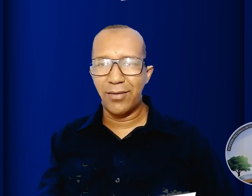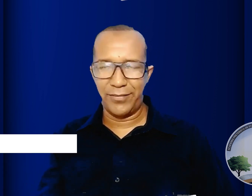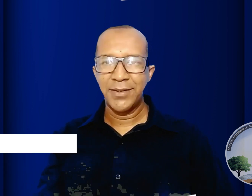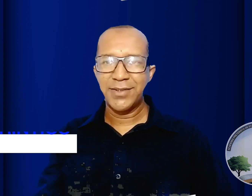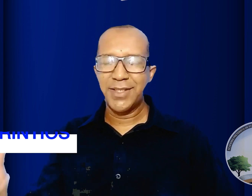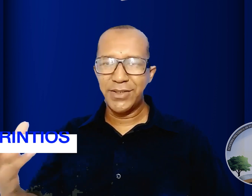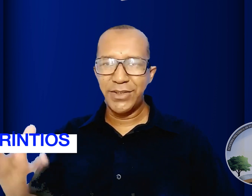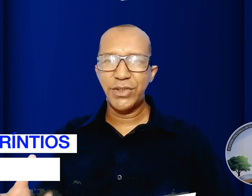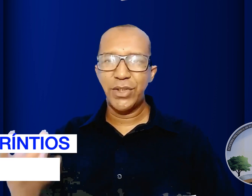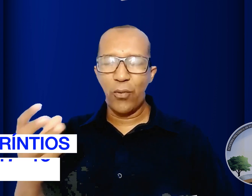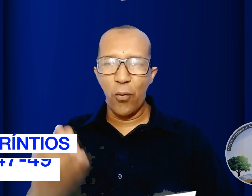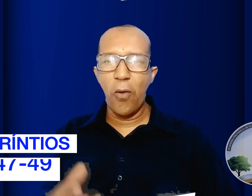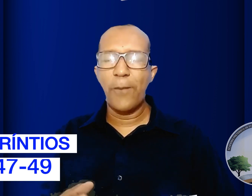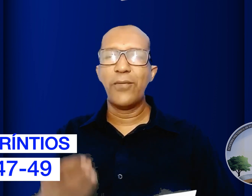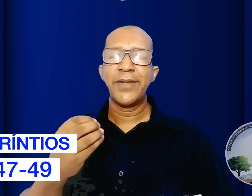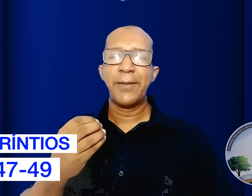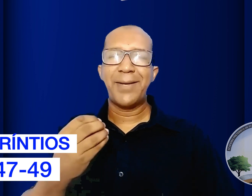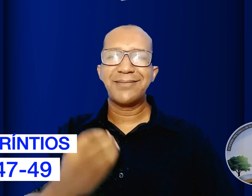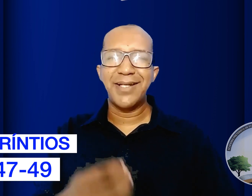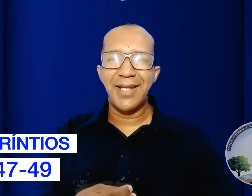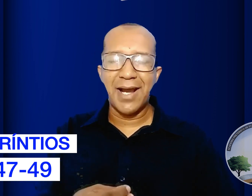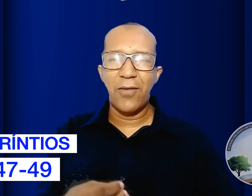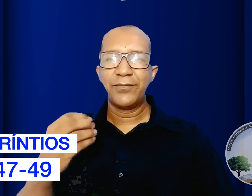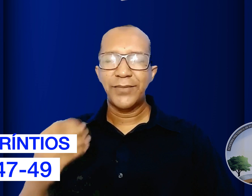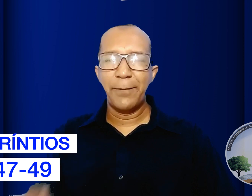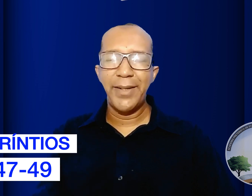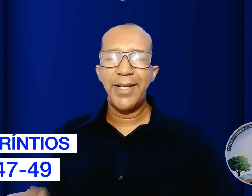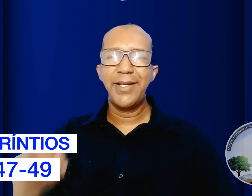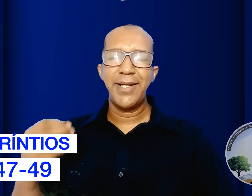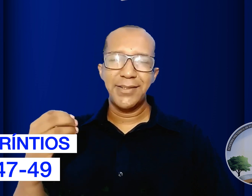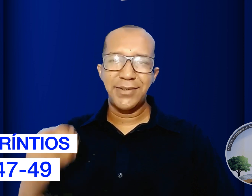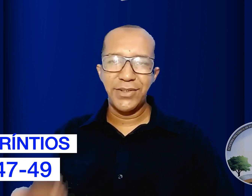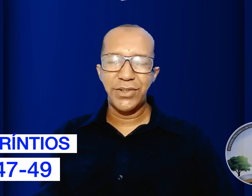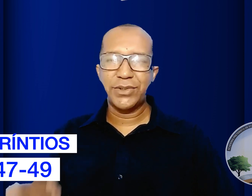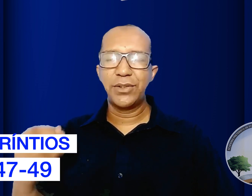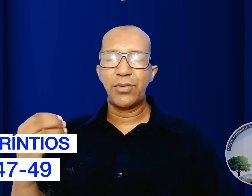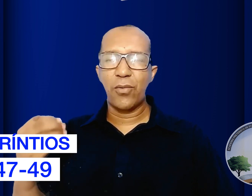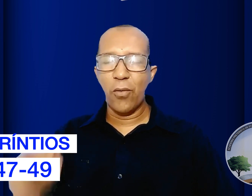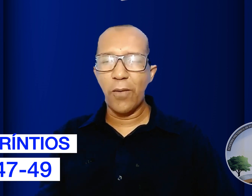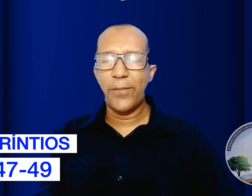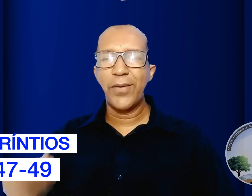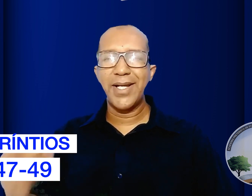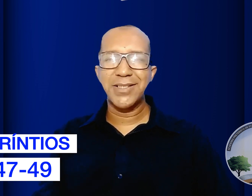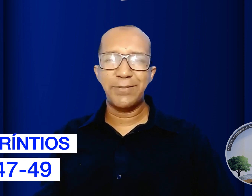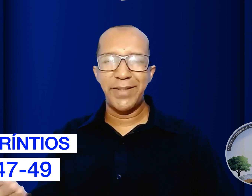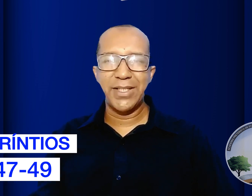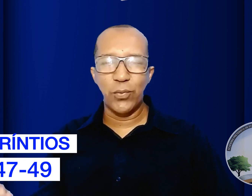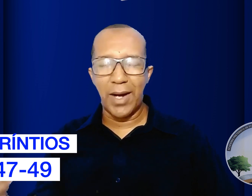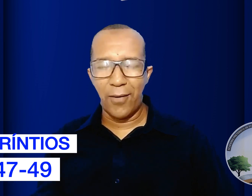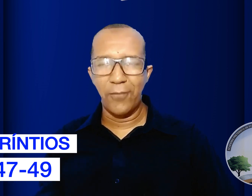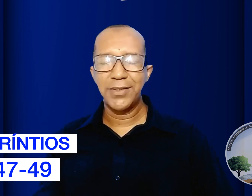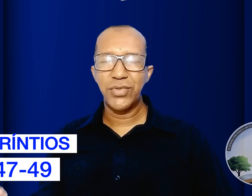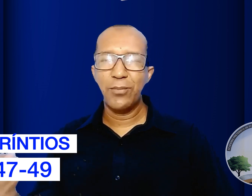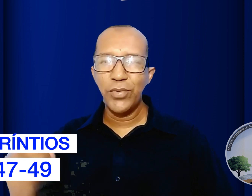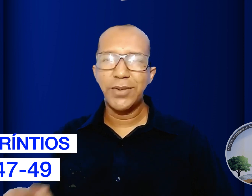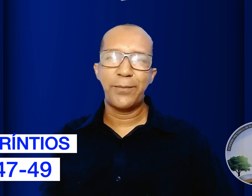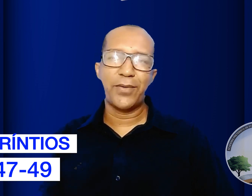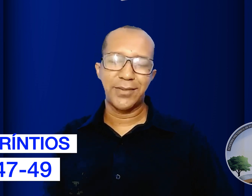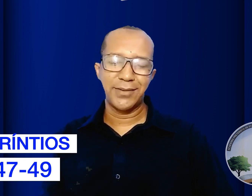se existe corpo material também existe corpo espiritual isso é muito importante